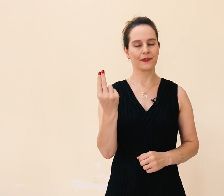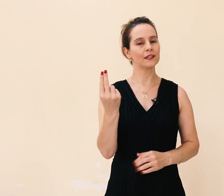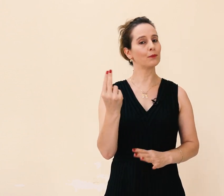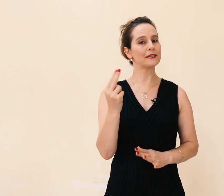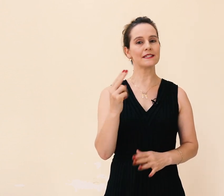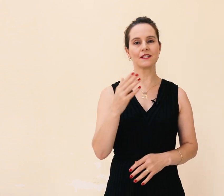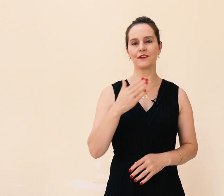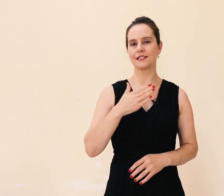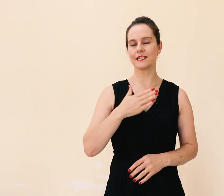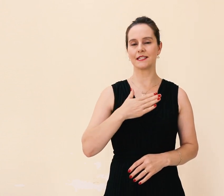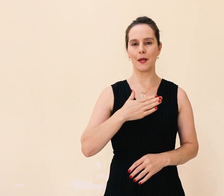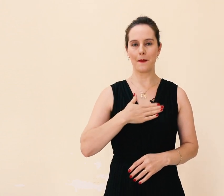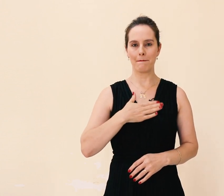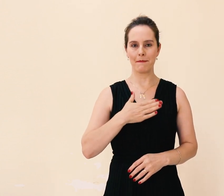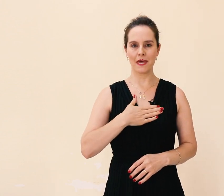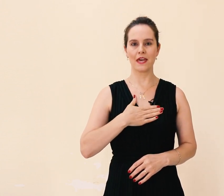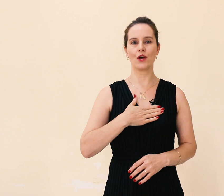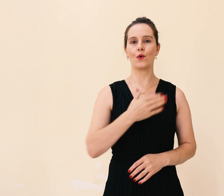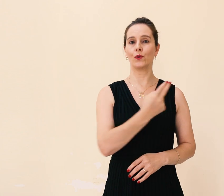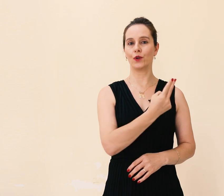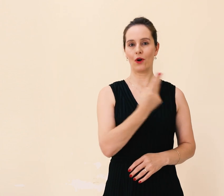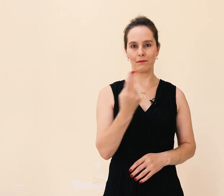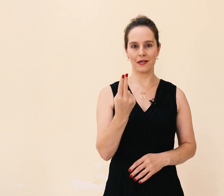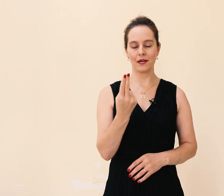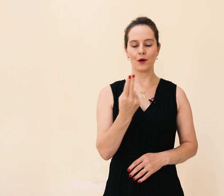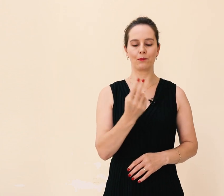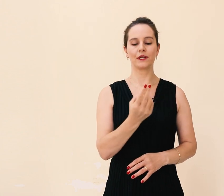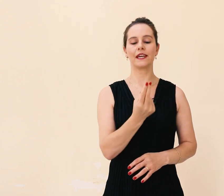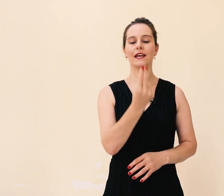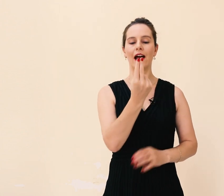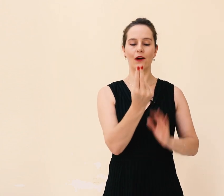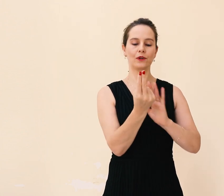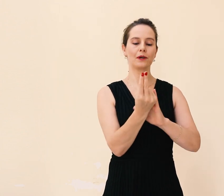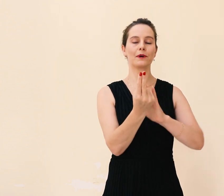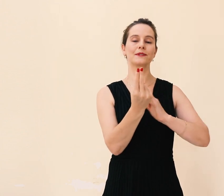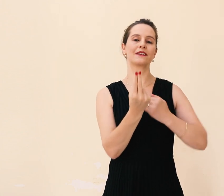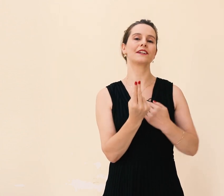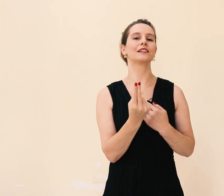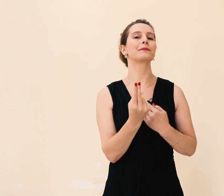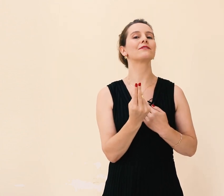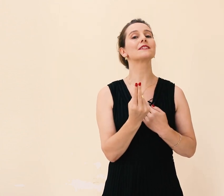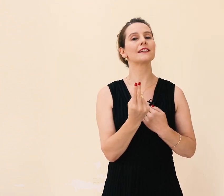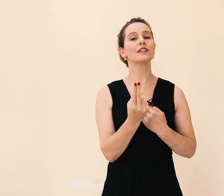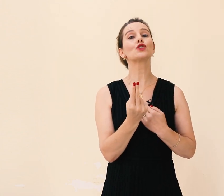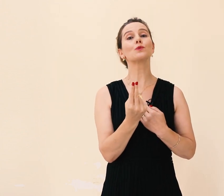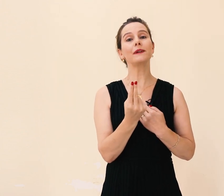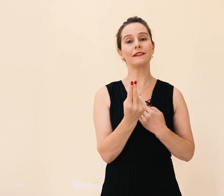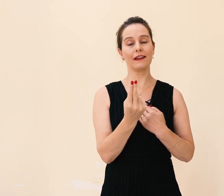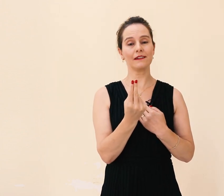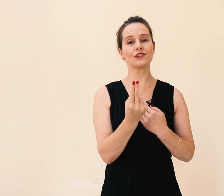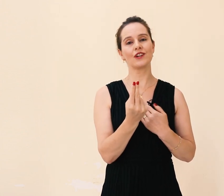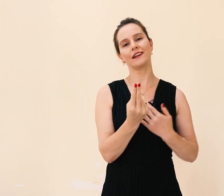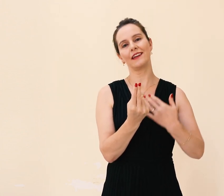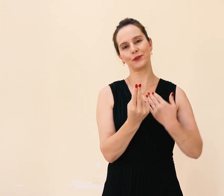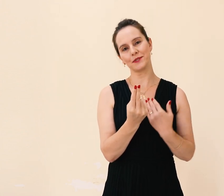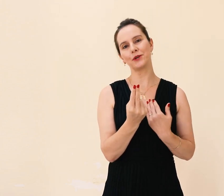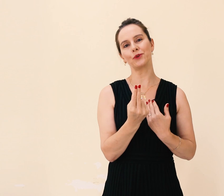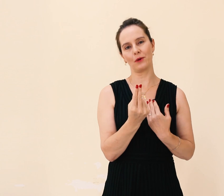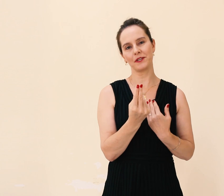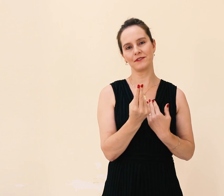Não precisa fazer assim, meu nome. Porque quando a mão está virada para você, subentende já que é do seu nome que